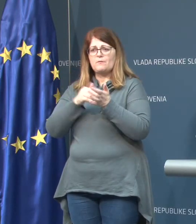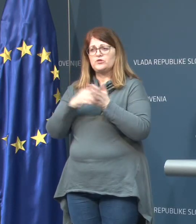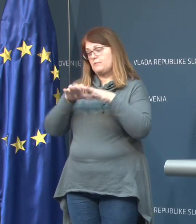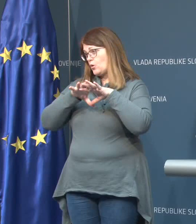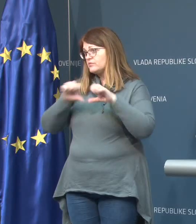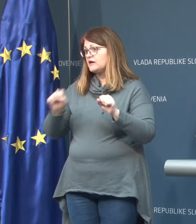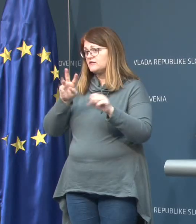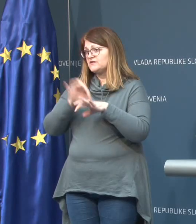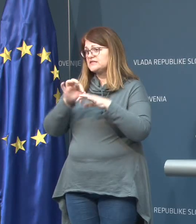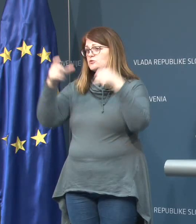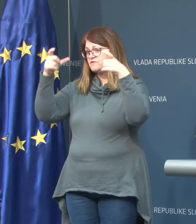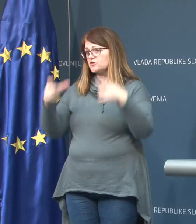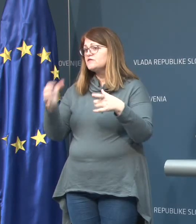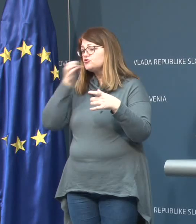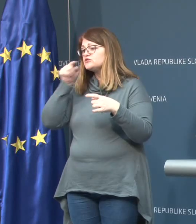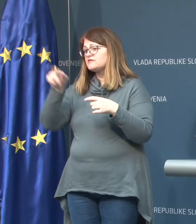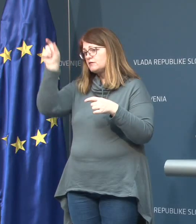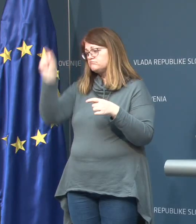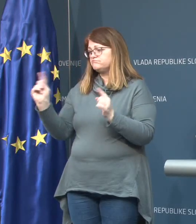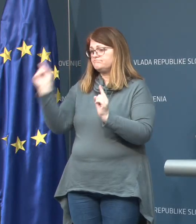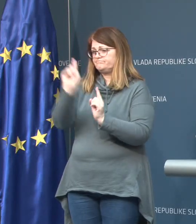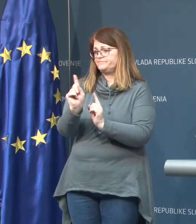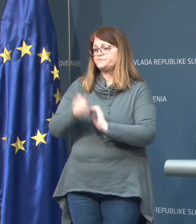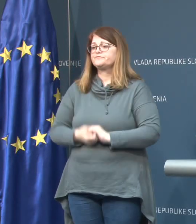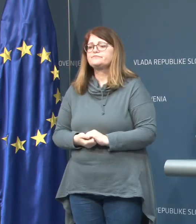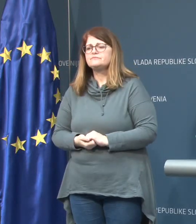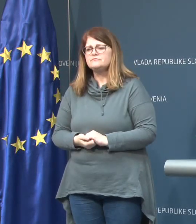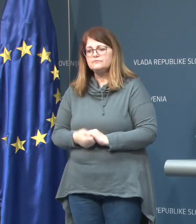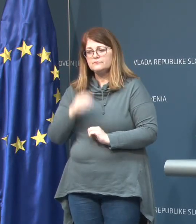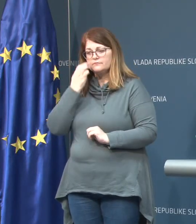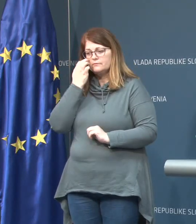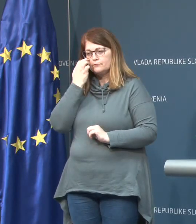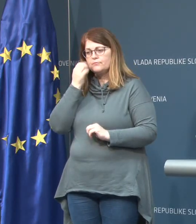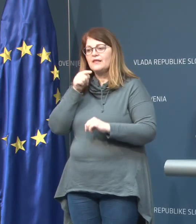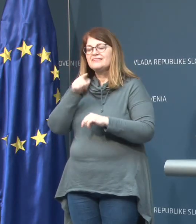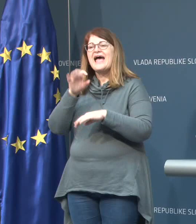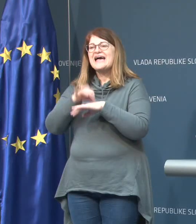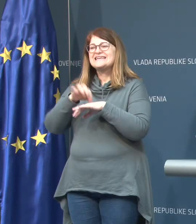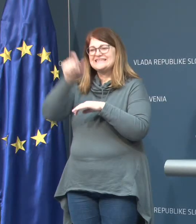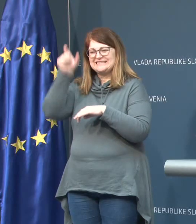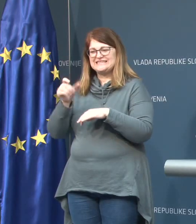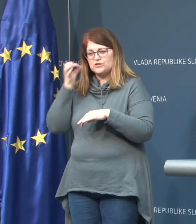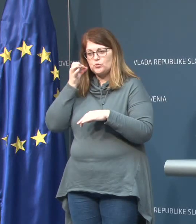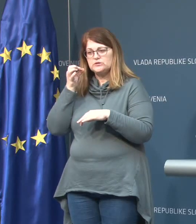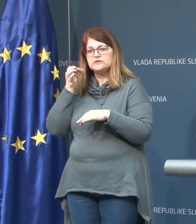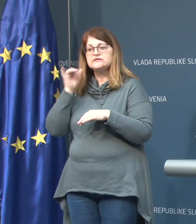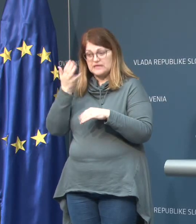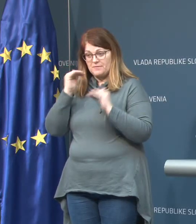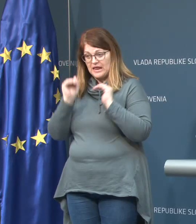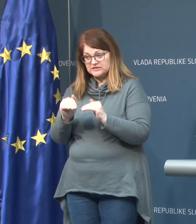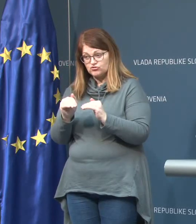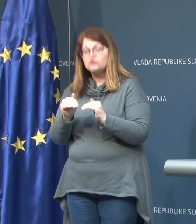zdravstveni ustanovi rediti, če se tak pacijent pojavi. Če vpravo zoma, ta dronica ni bila zaščitena? Bila.